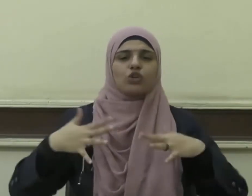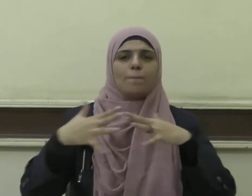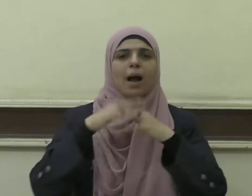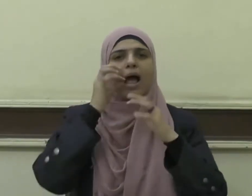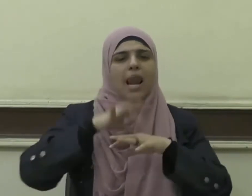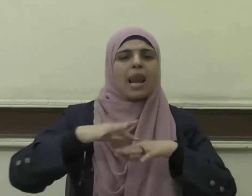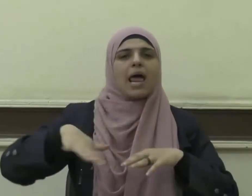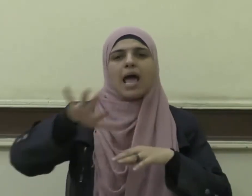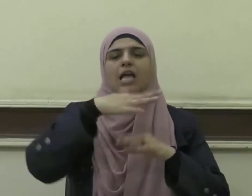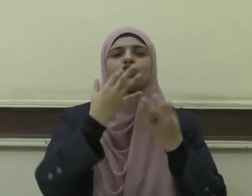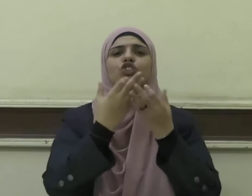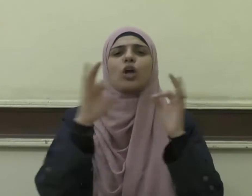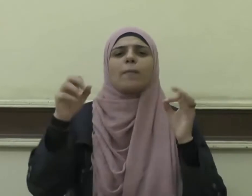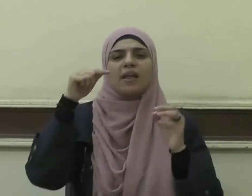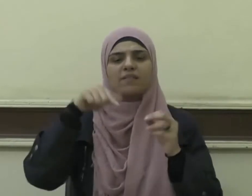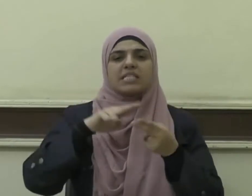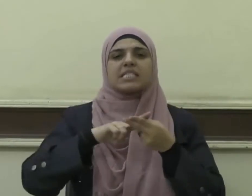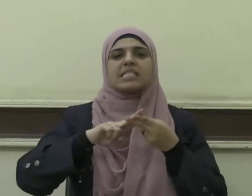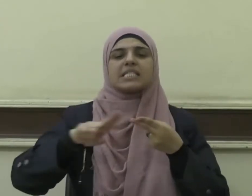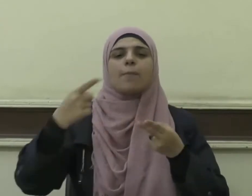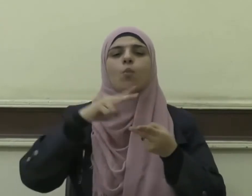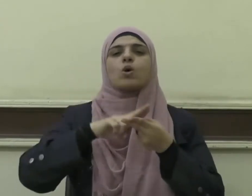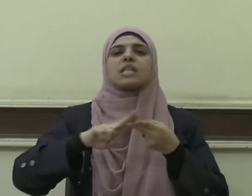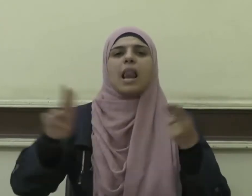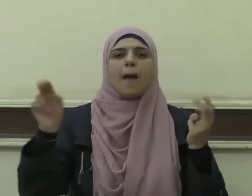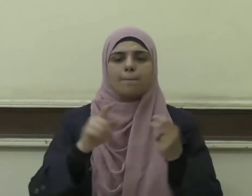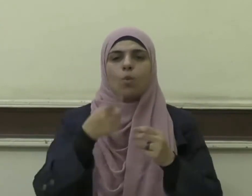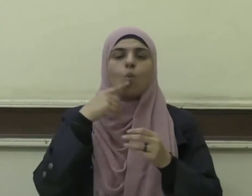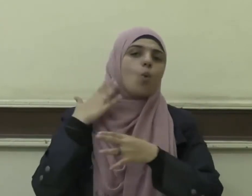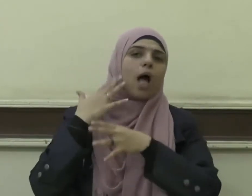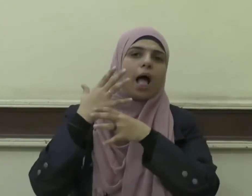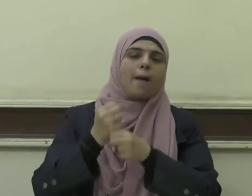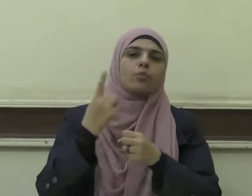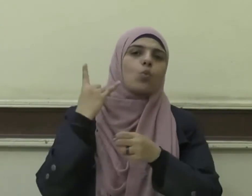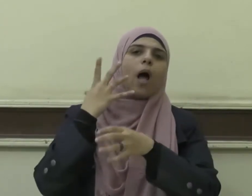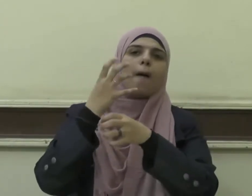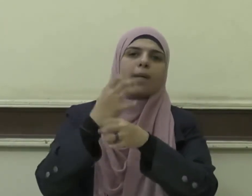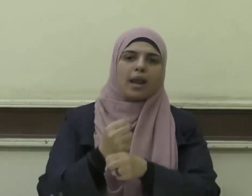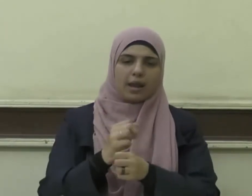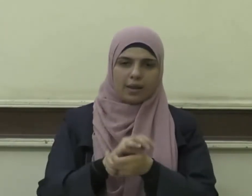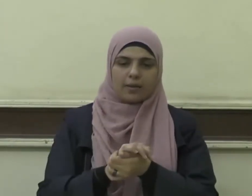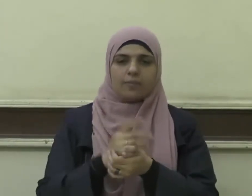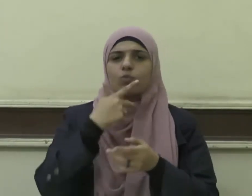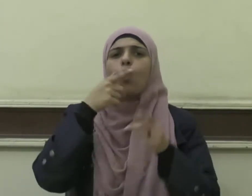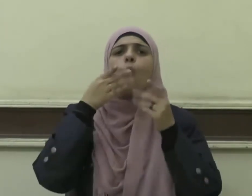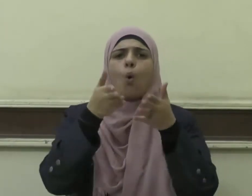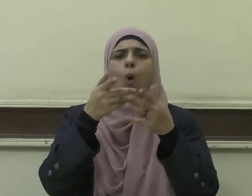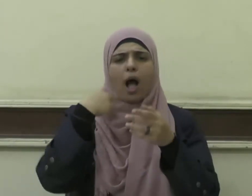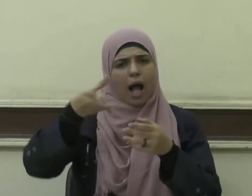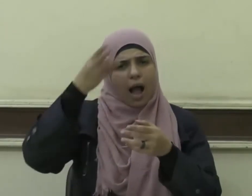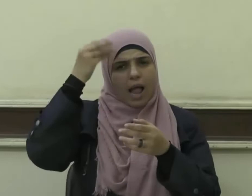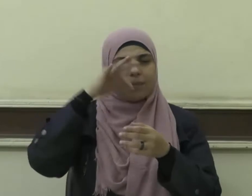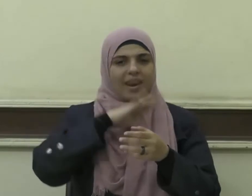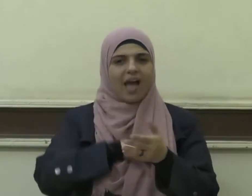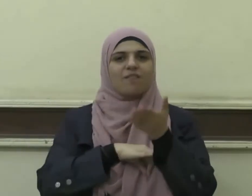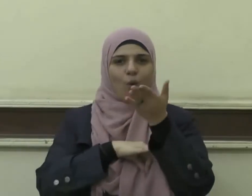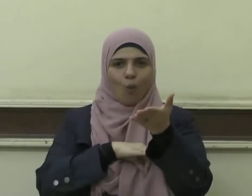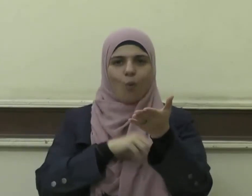جميعا في سلم وسلام وأمن وأمان وهذا هو العلم النافع الذي يكون